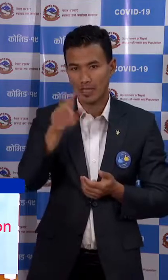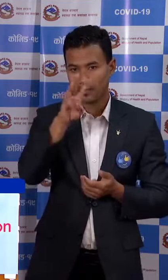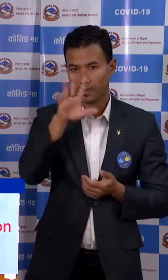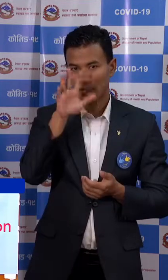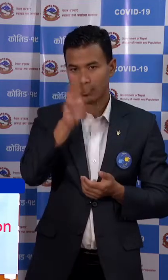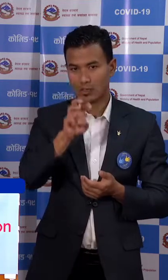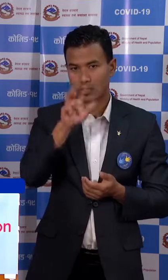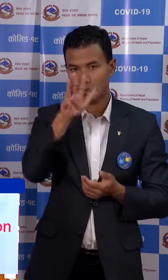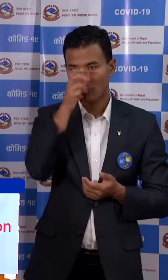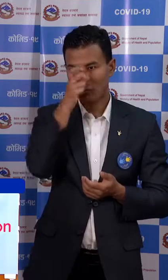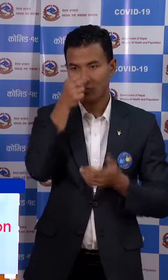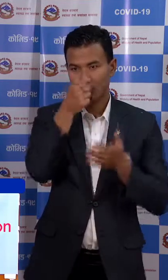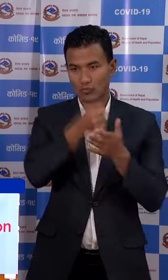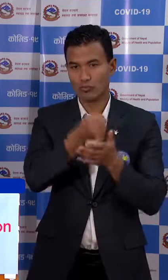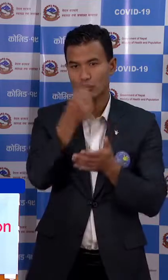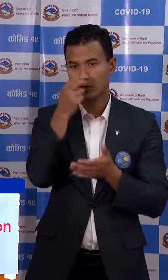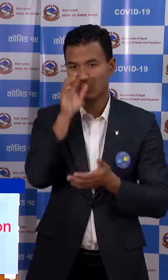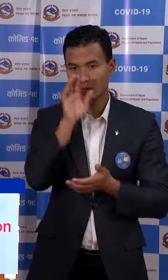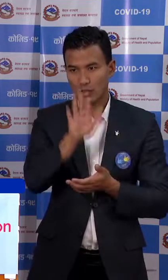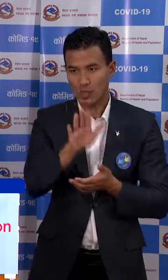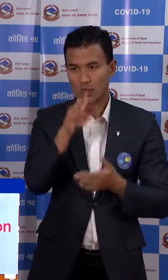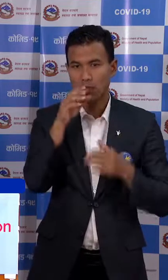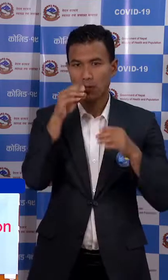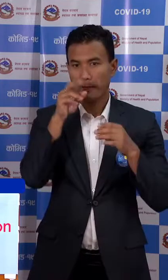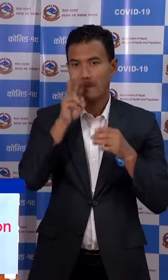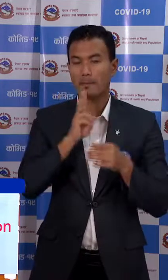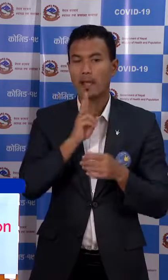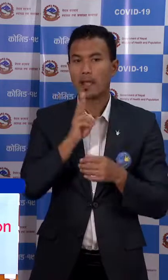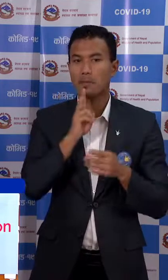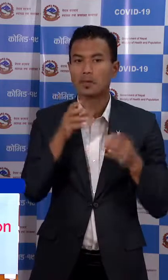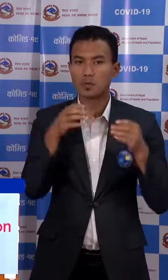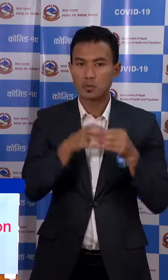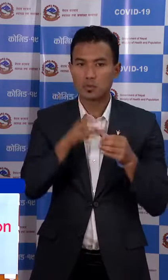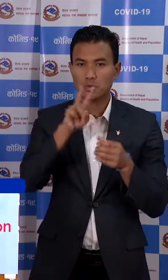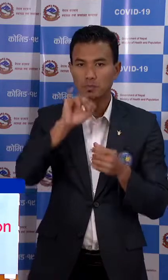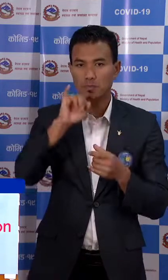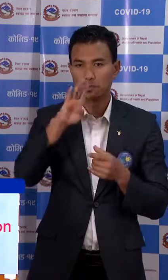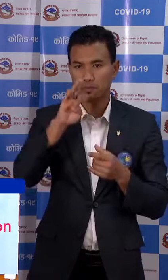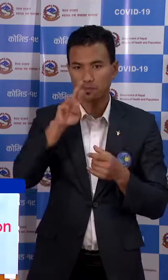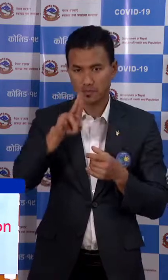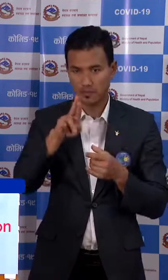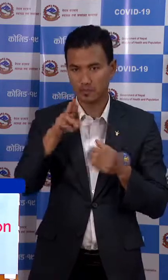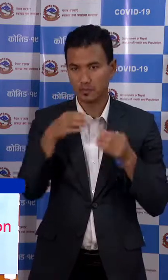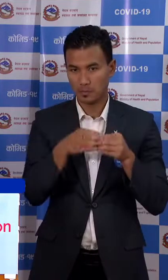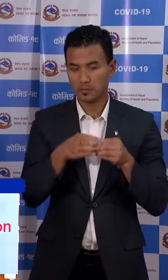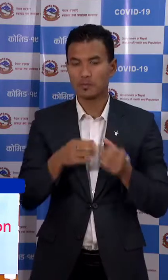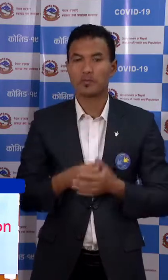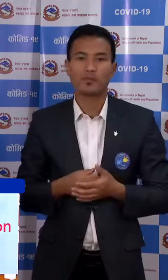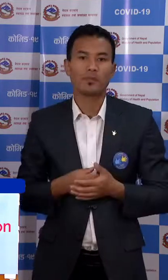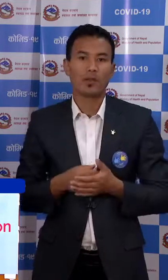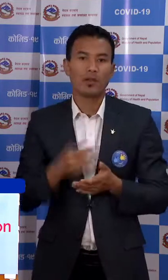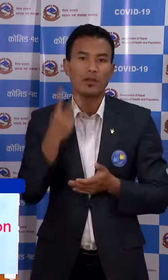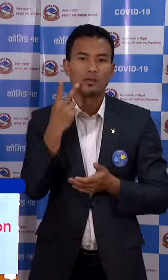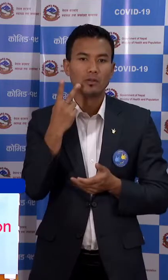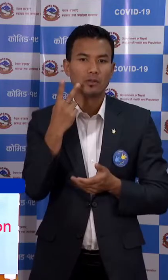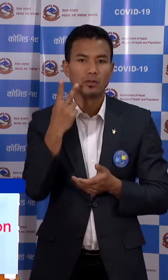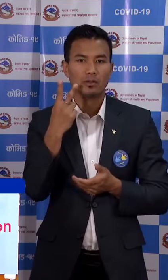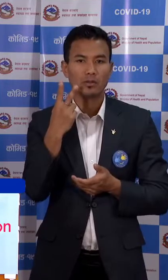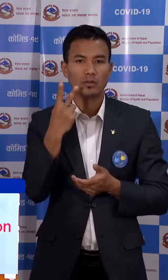,009 को गेको छा एसे गरी भाइबर ग्रूप में 2